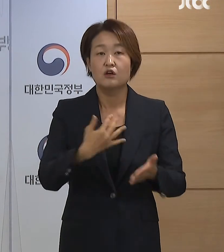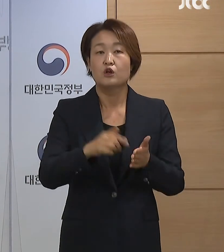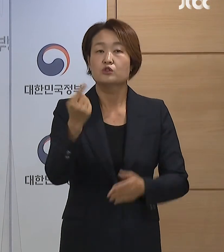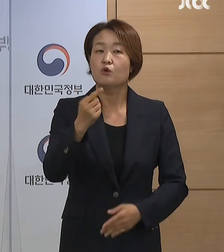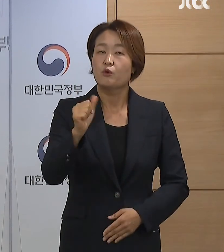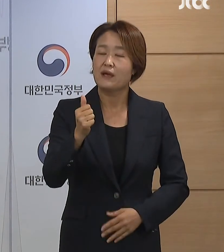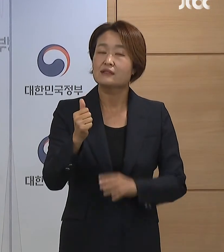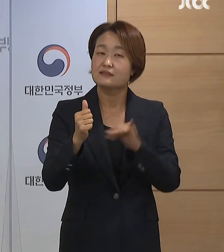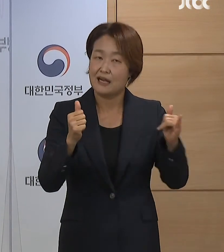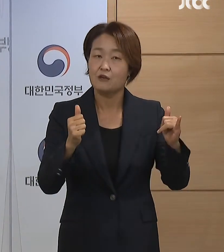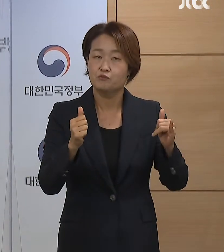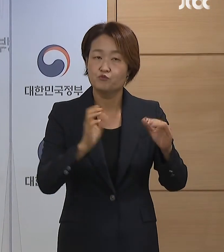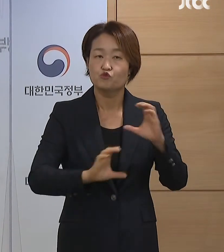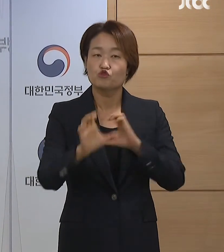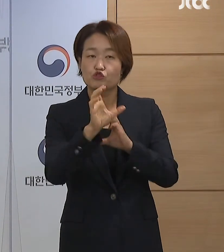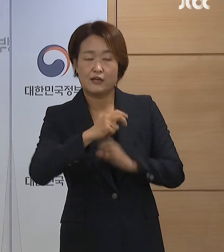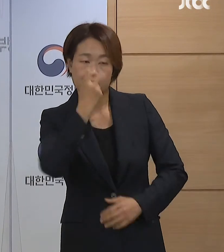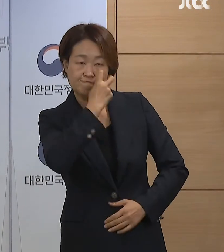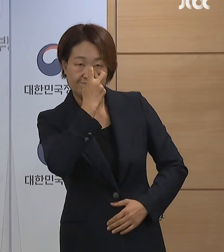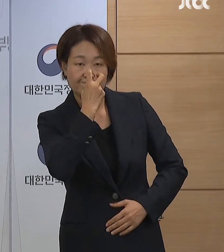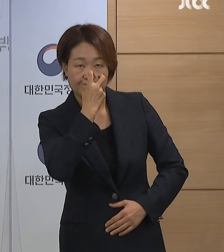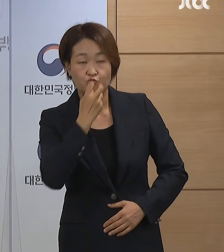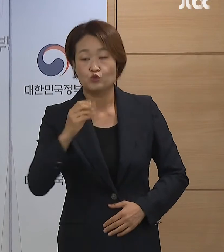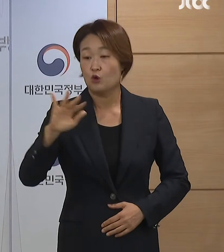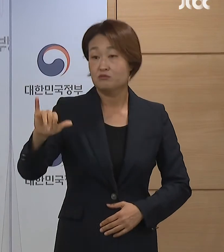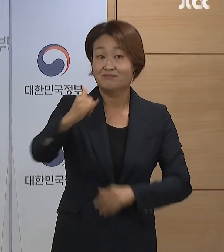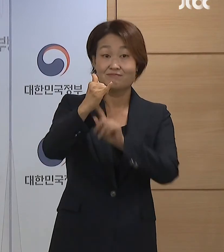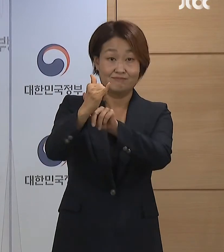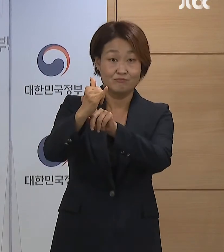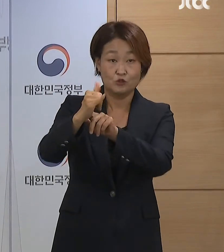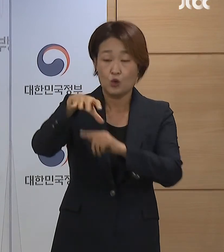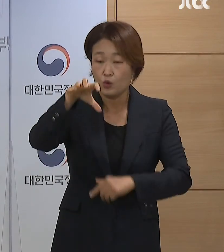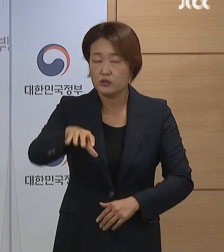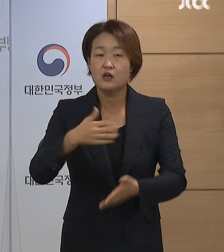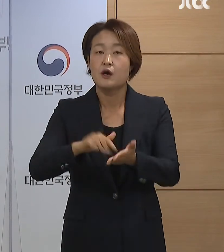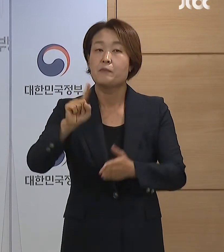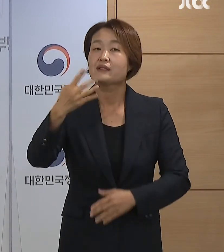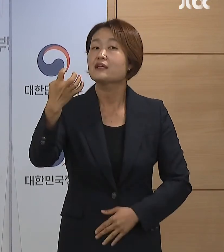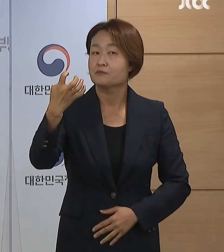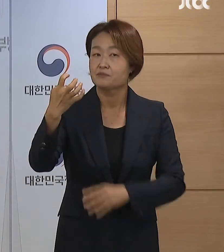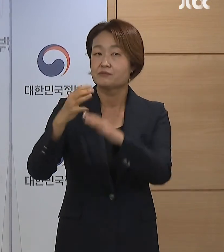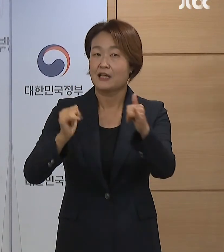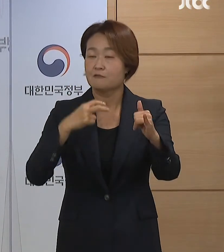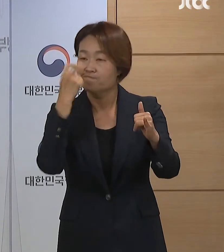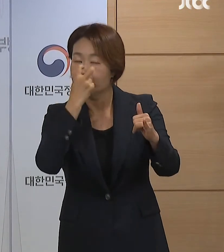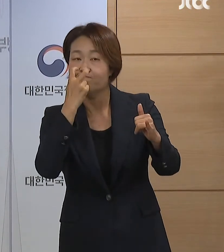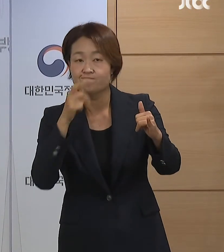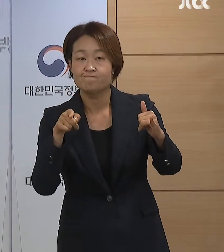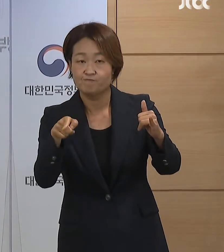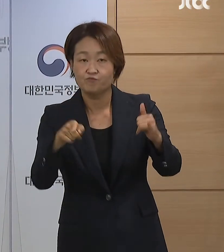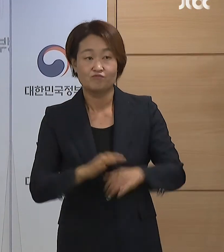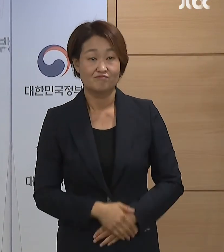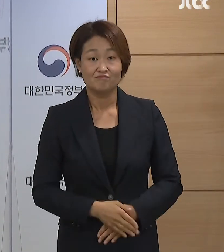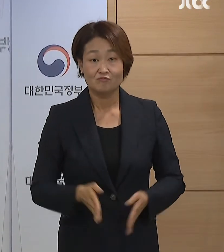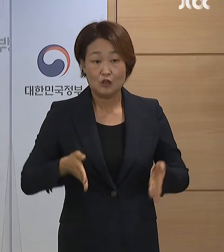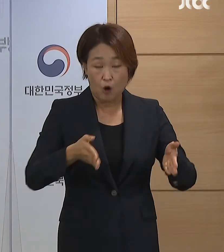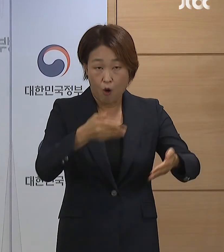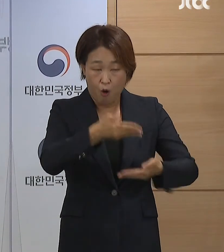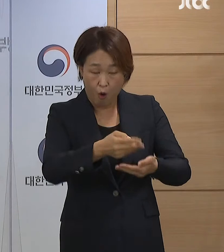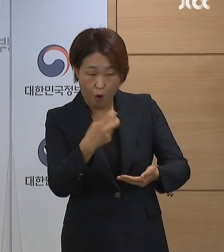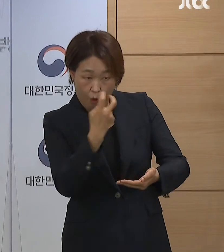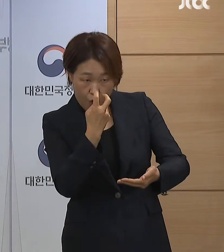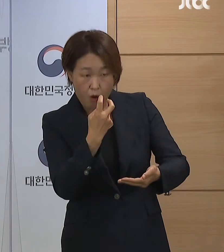배치합니다. 공항에도 140명을 추가로 배치하도록 하겠습니다. 또한 고수도로 전광판을 통해